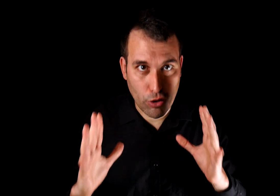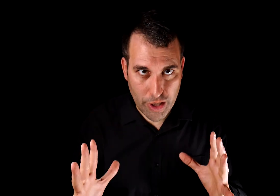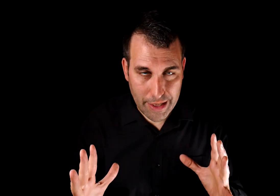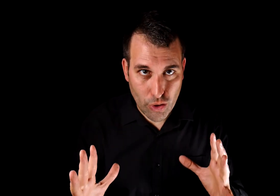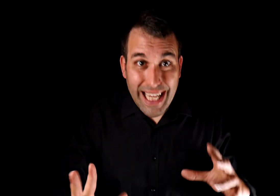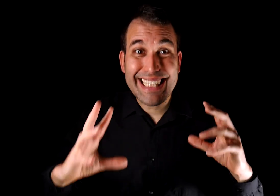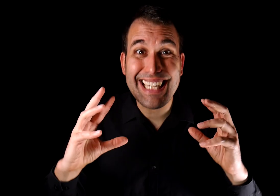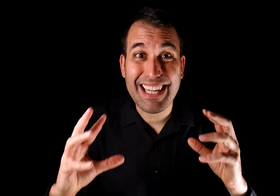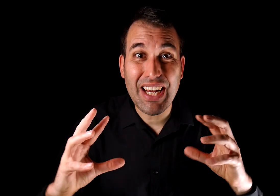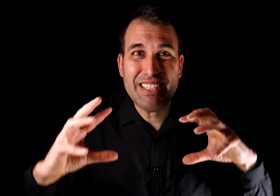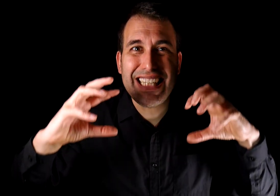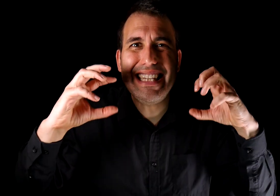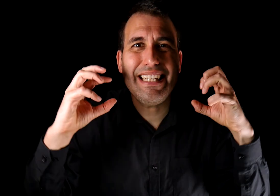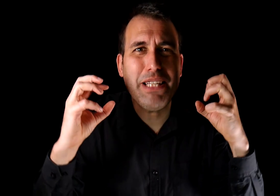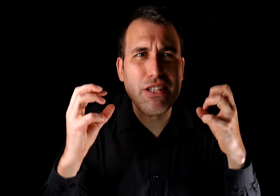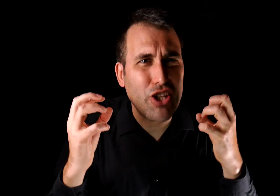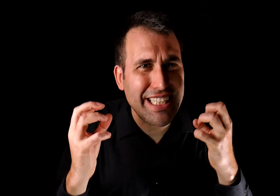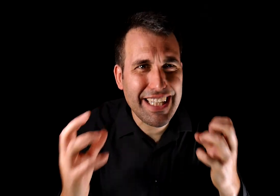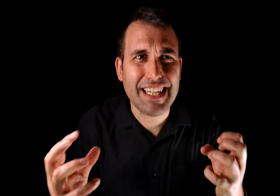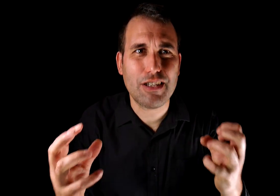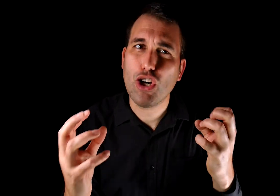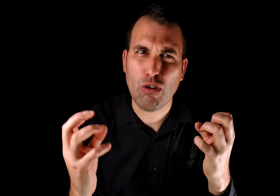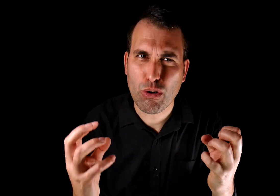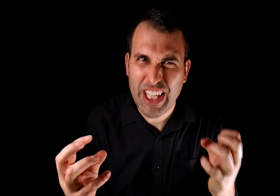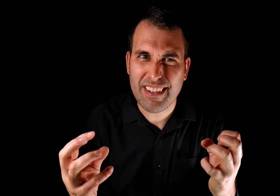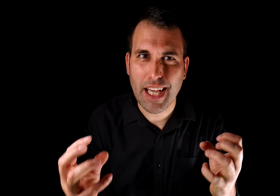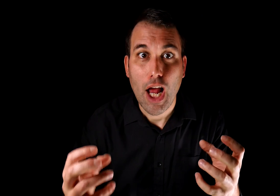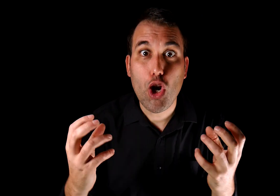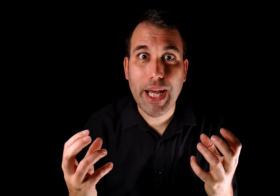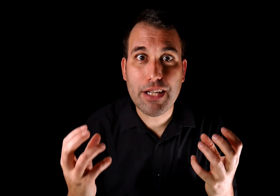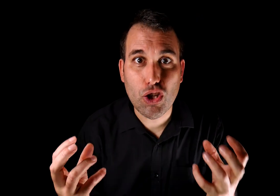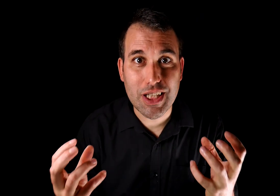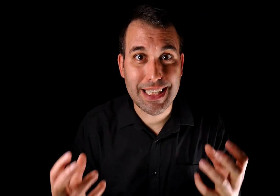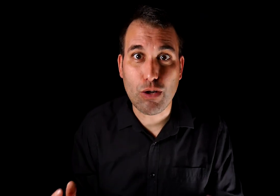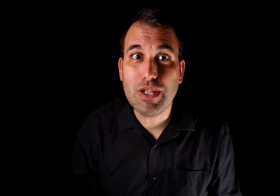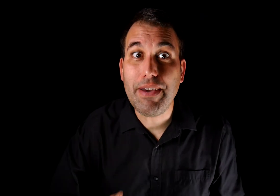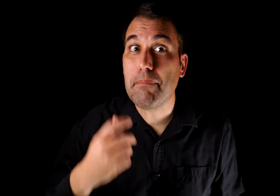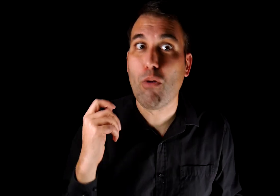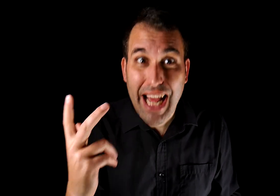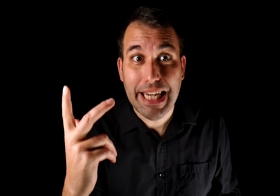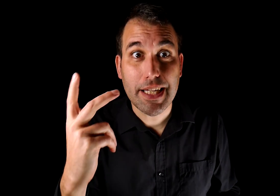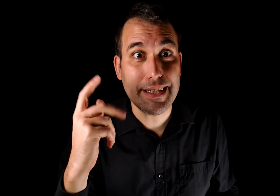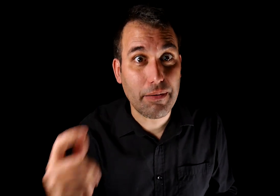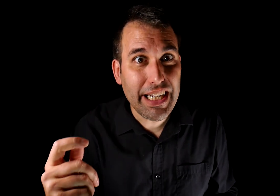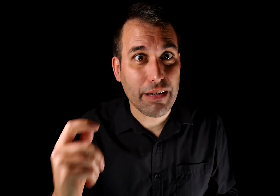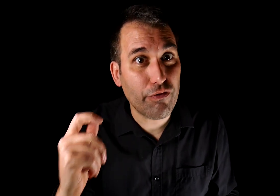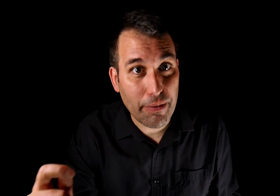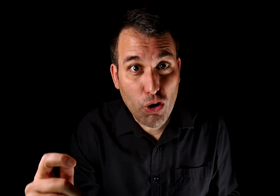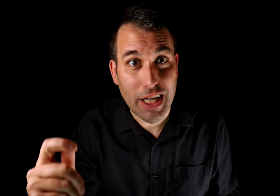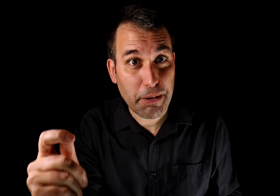concreto, exacerbar el sentimiento de indignación a una audiencia, lo que hará entonces que sea un deber moral intervenir en favor de la